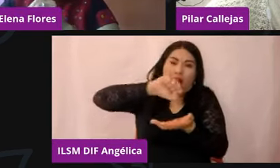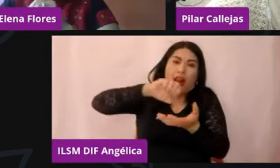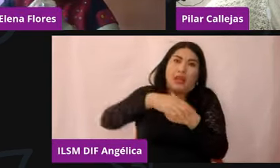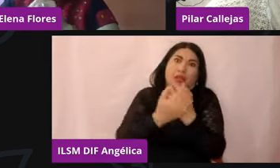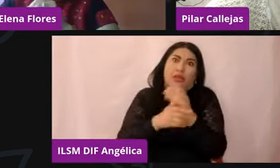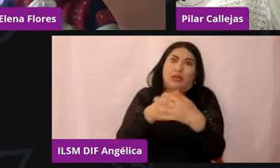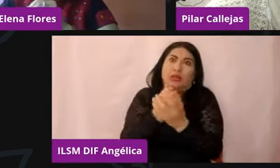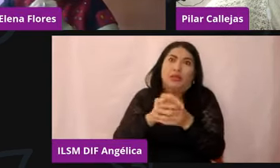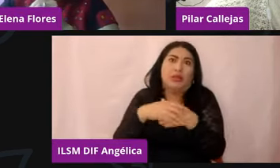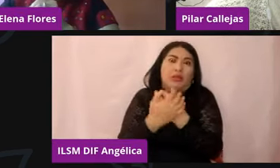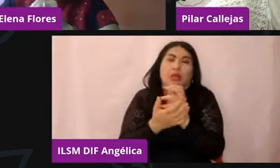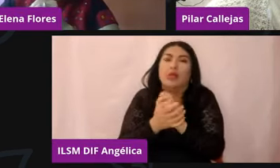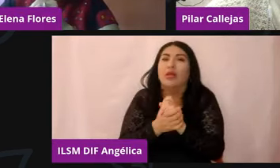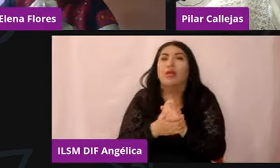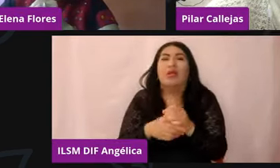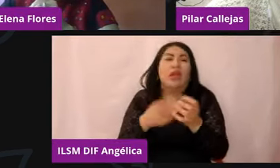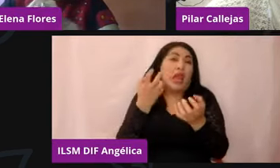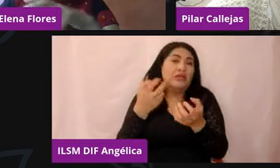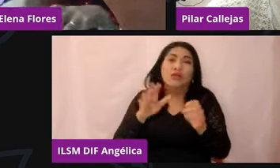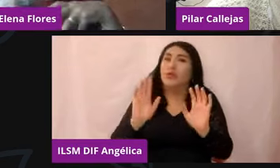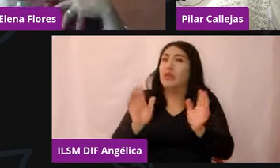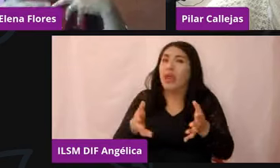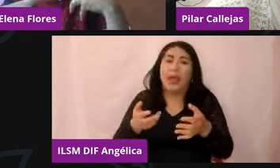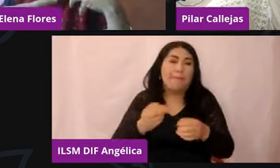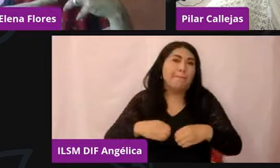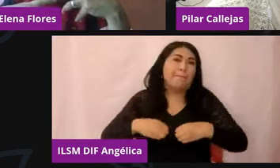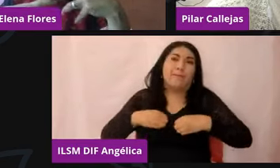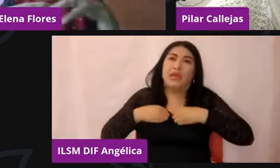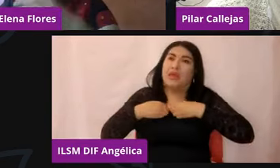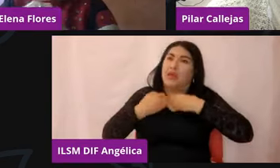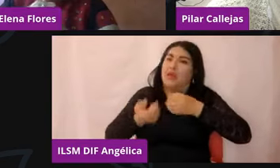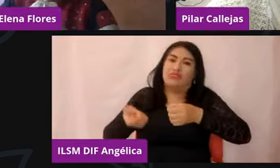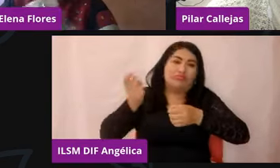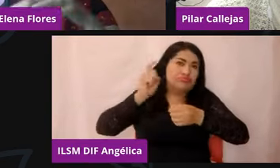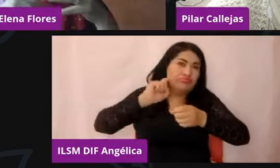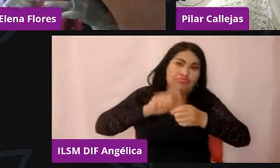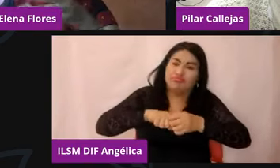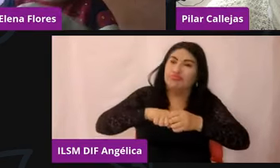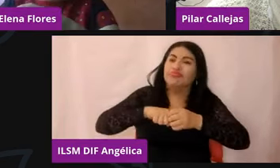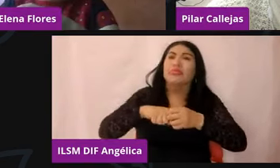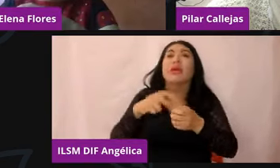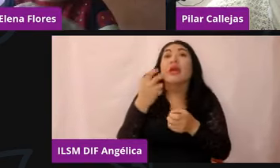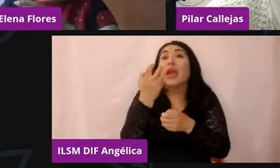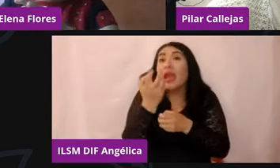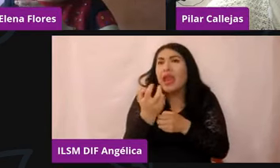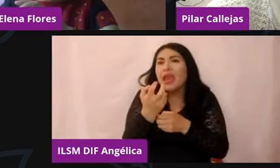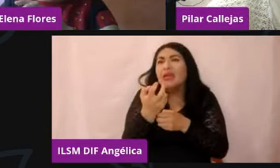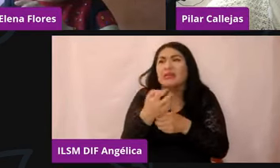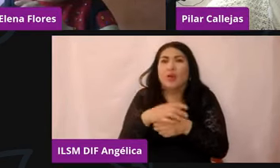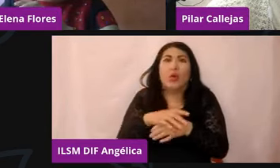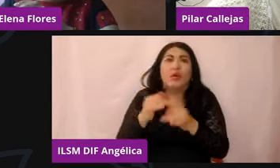incorporar a nuestra vida cotidiana y qué tanto efecto puede causar el no tocarse, doctora, como antes, ¿no?